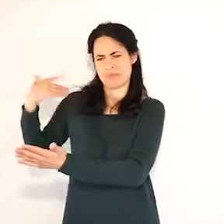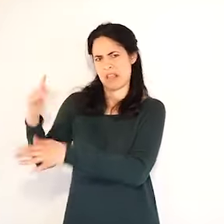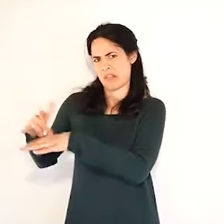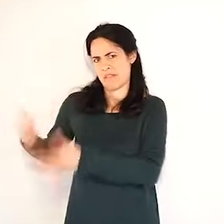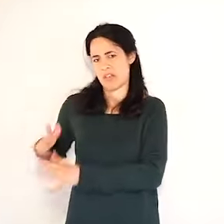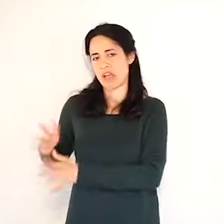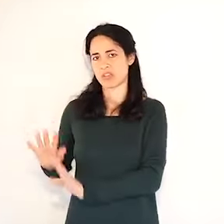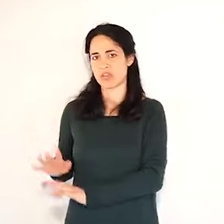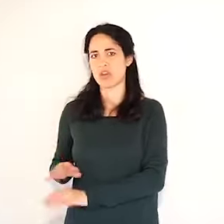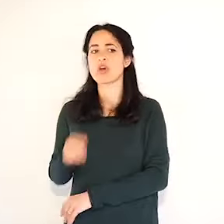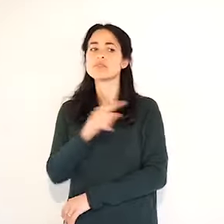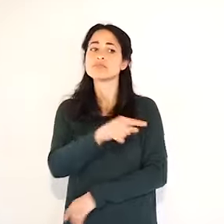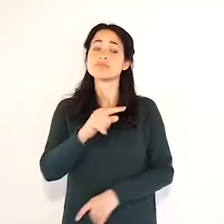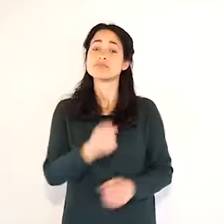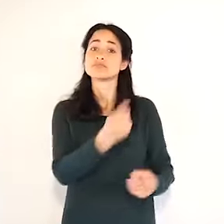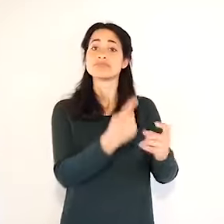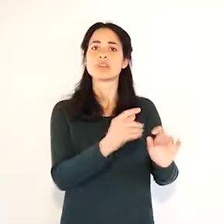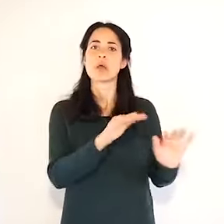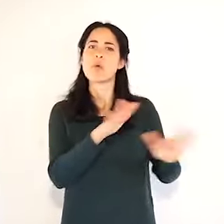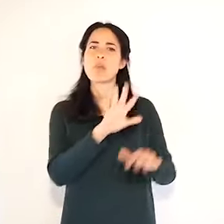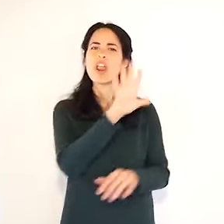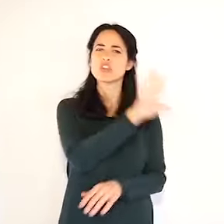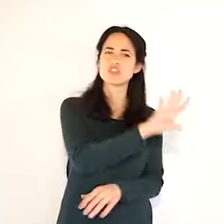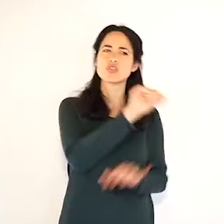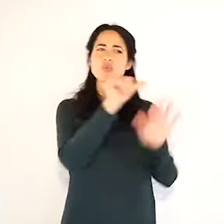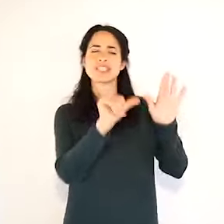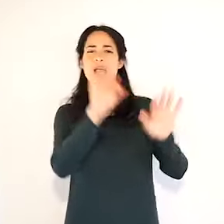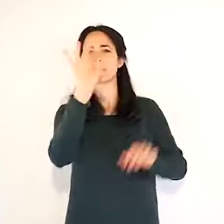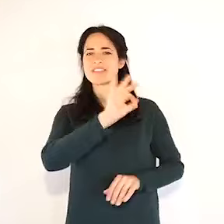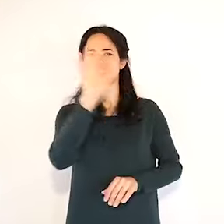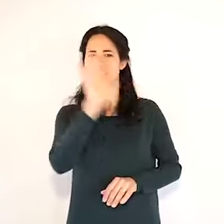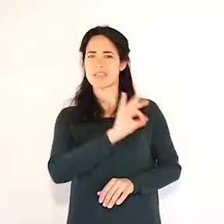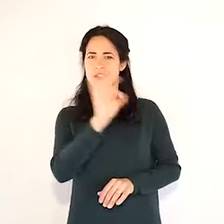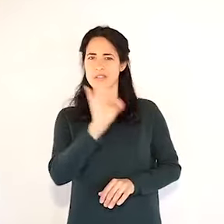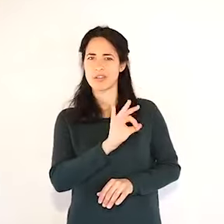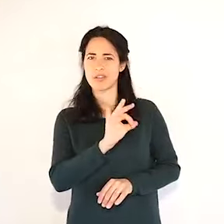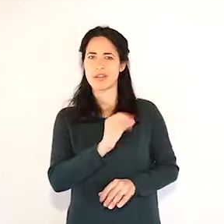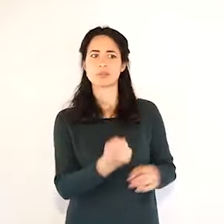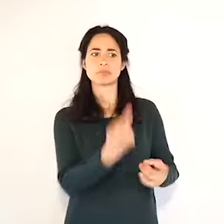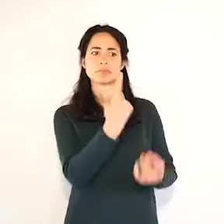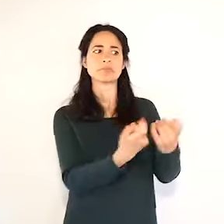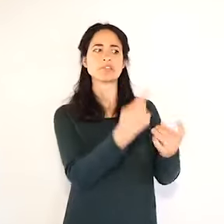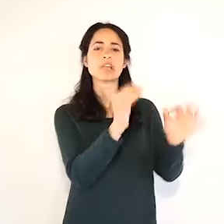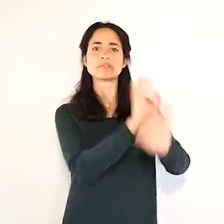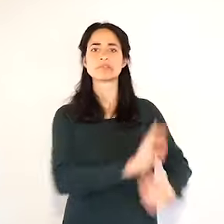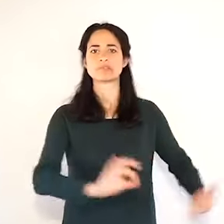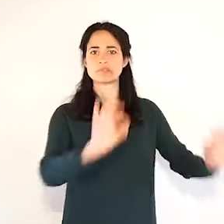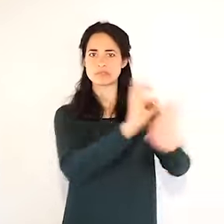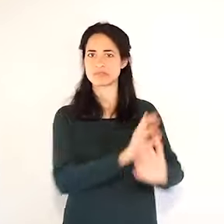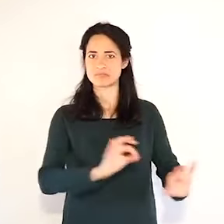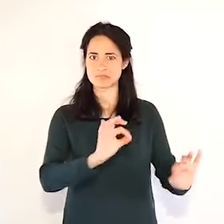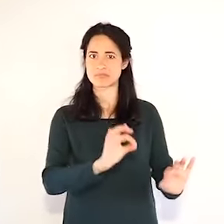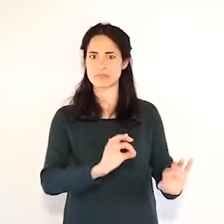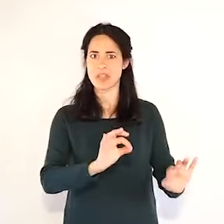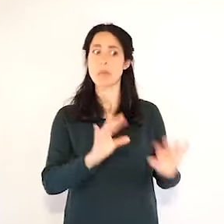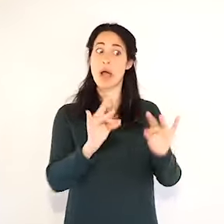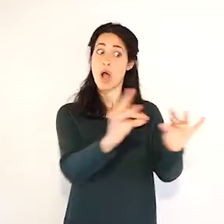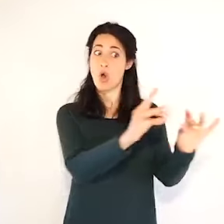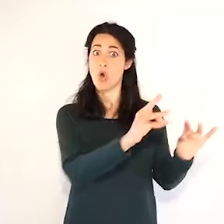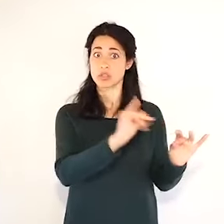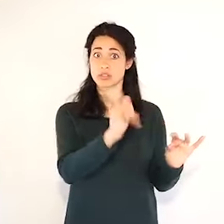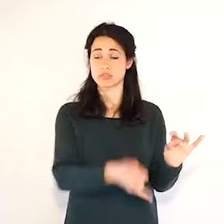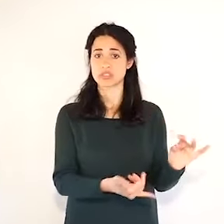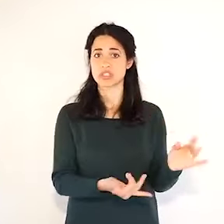di tutti gli operatori sinora a quali sono stati sottoposti a screening, quindi